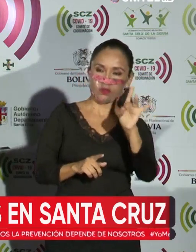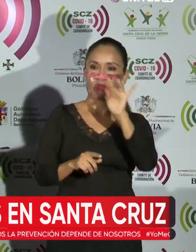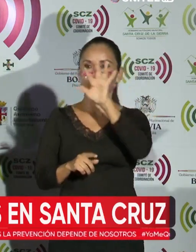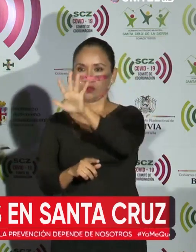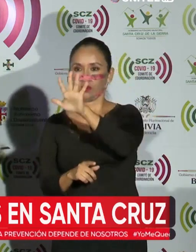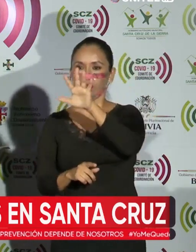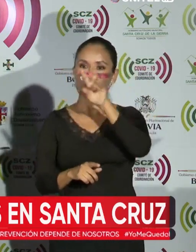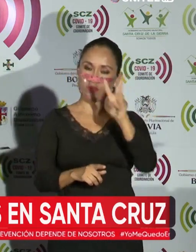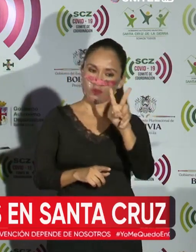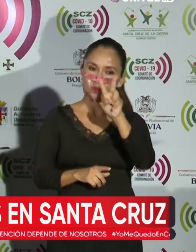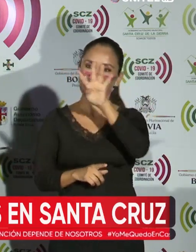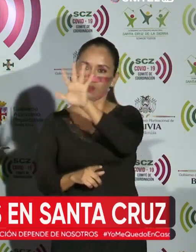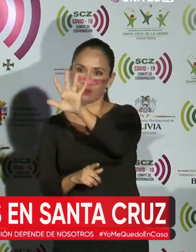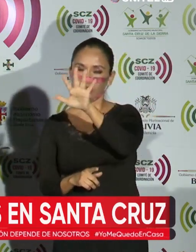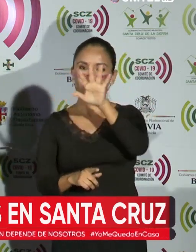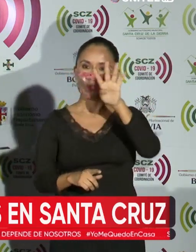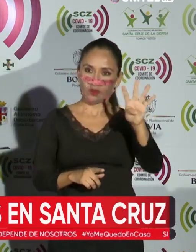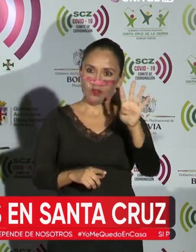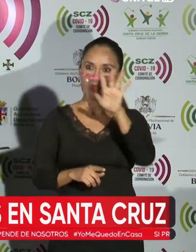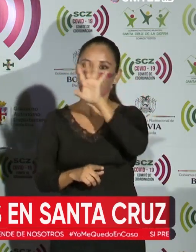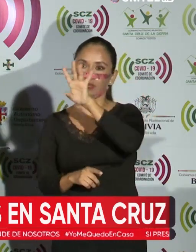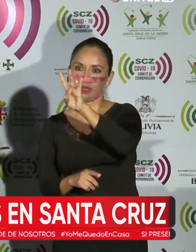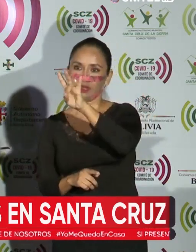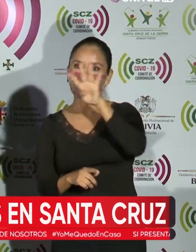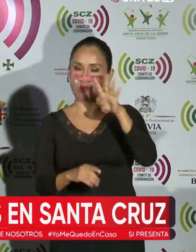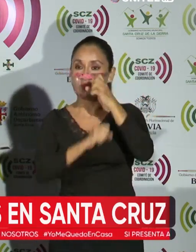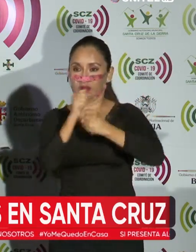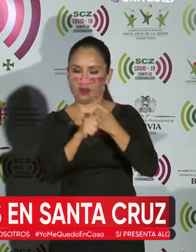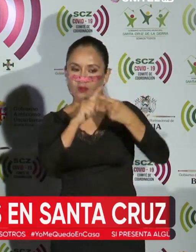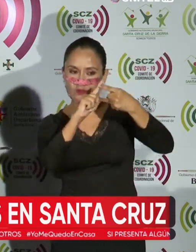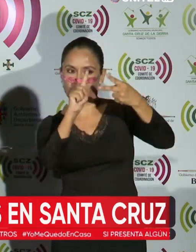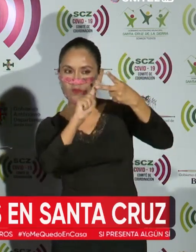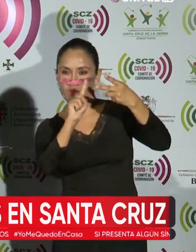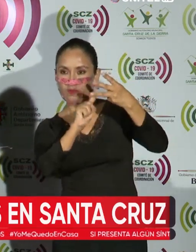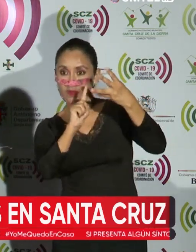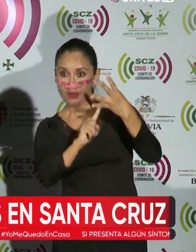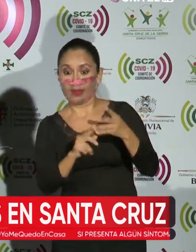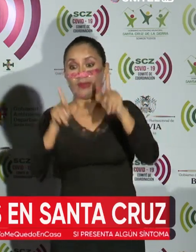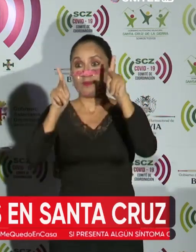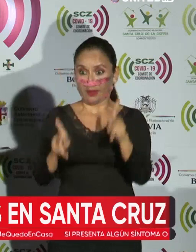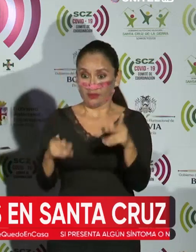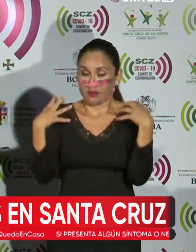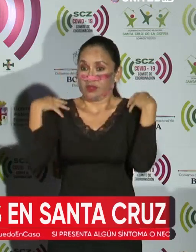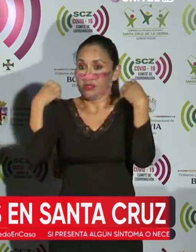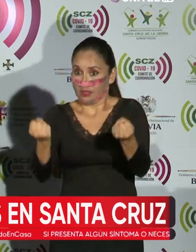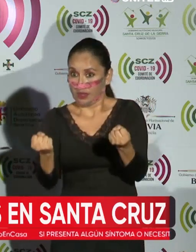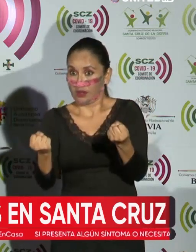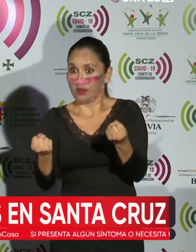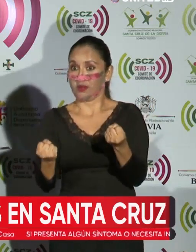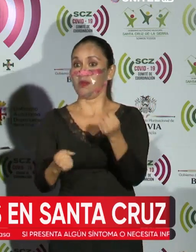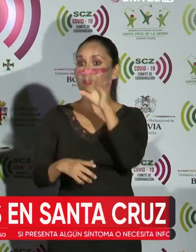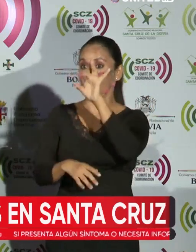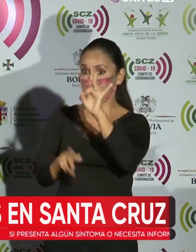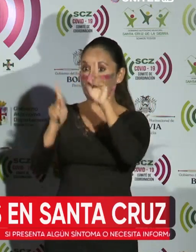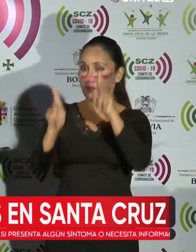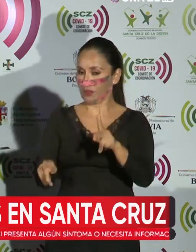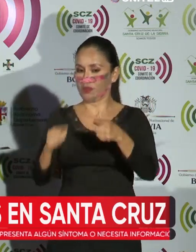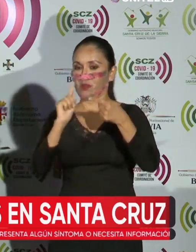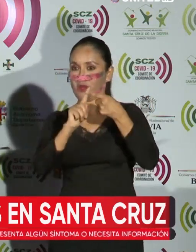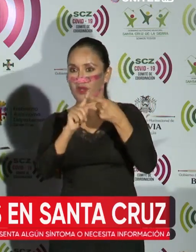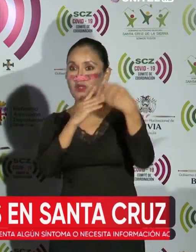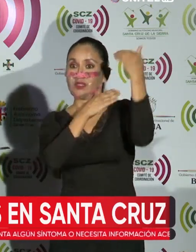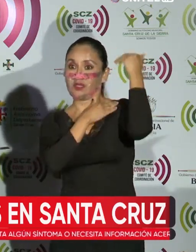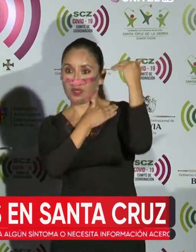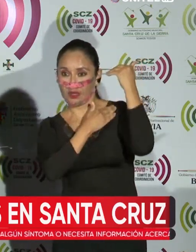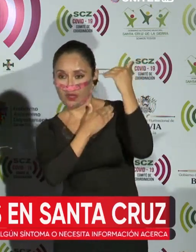54 y 74 años de edad. Las personas recuperadas, 8, de